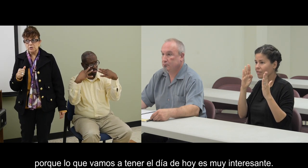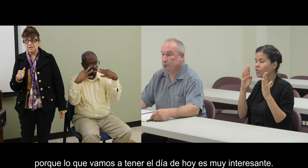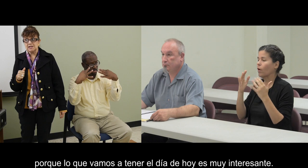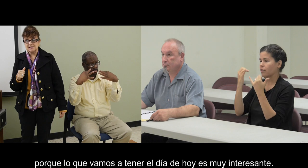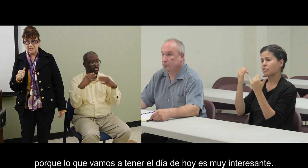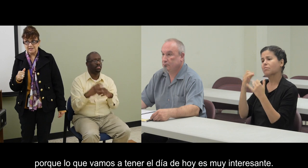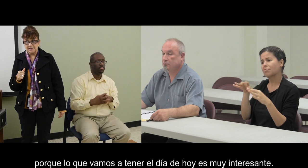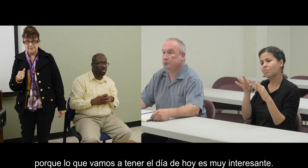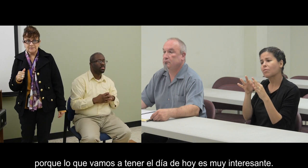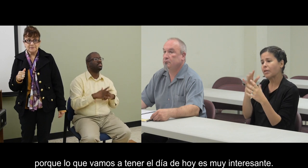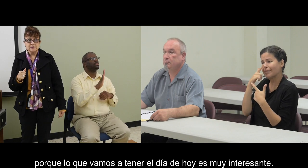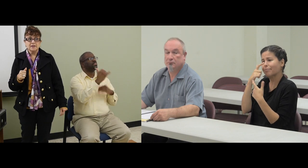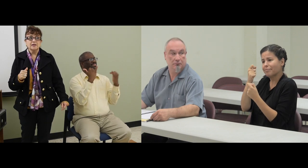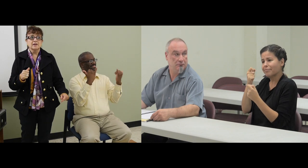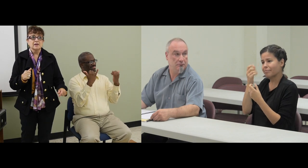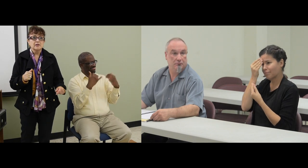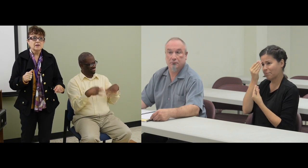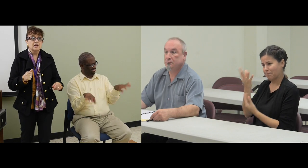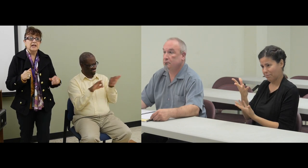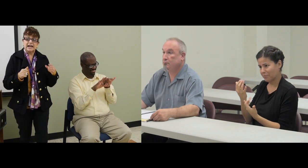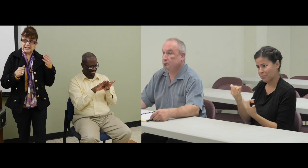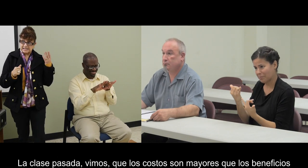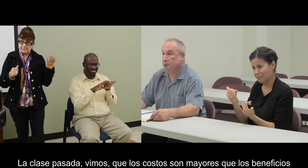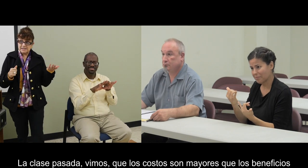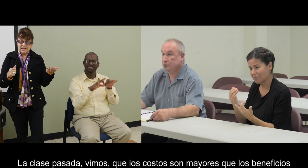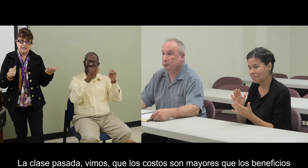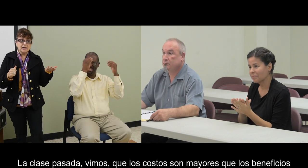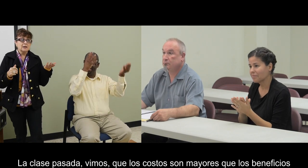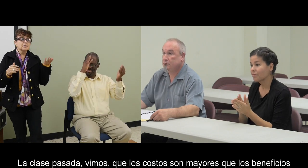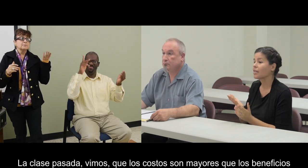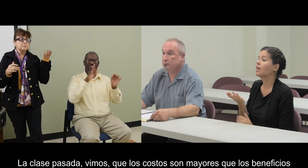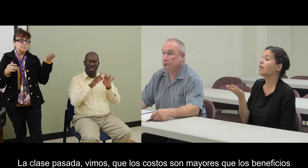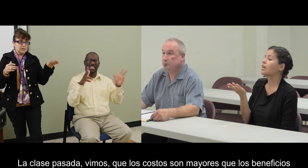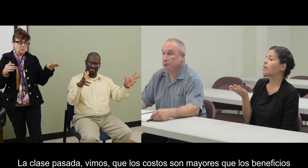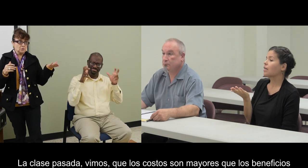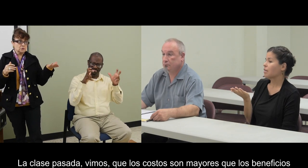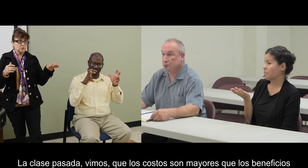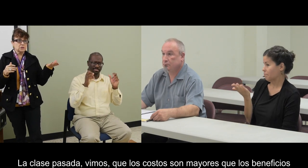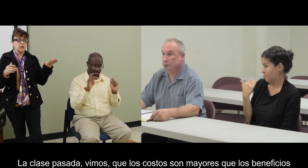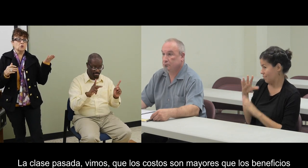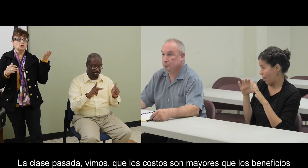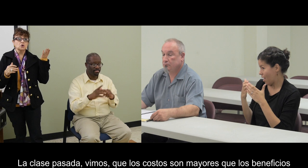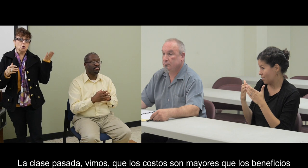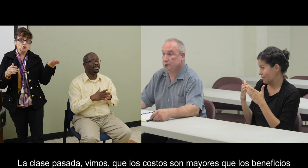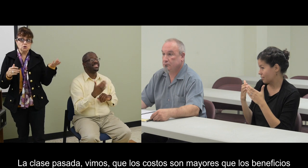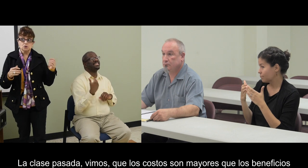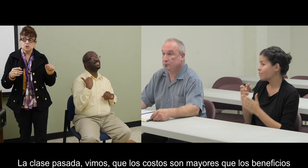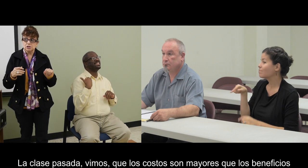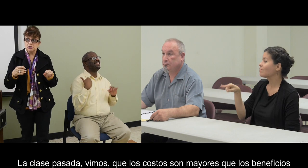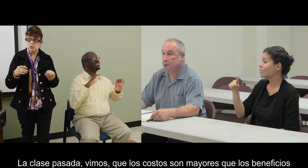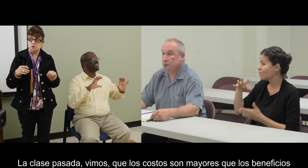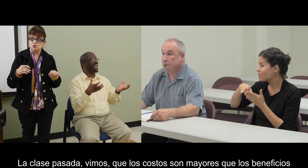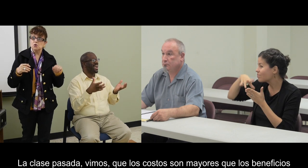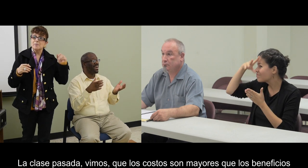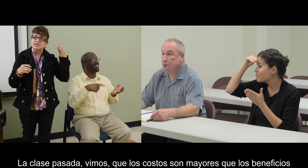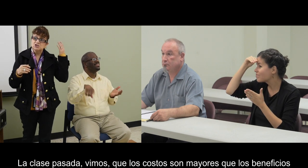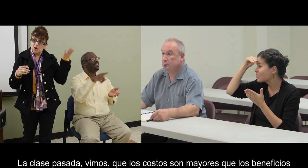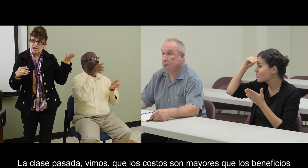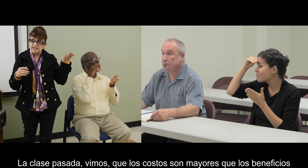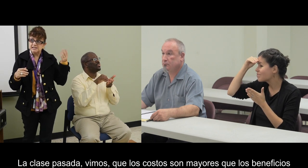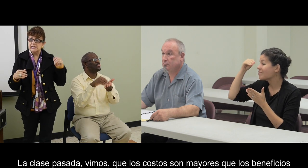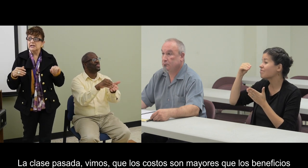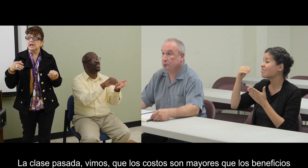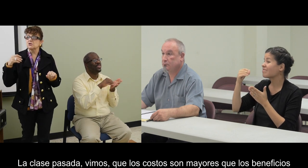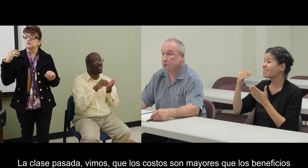de hoy es muy interesante. La clase pasada vimos que los costos son